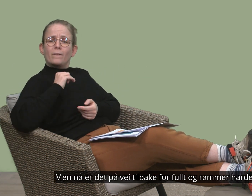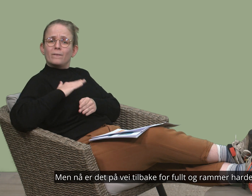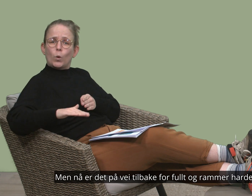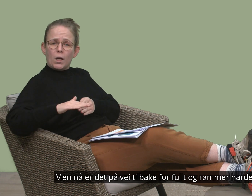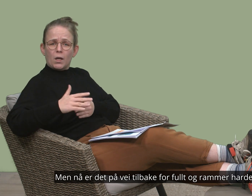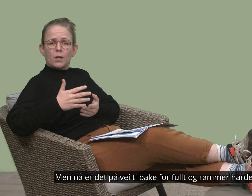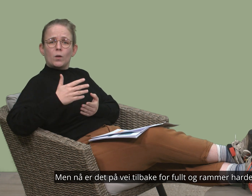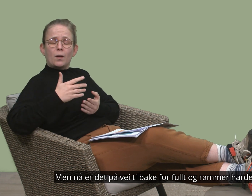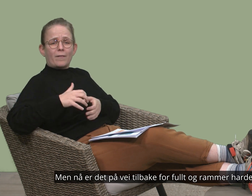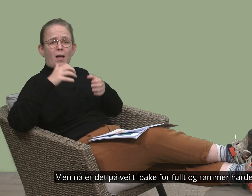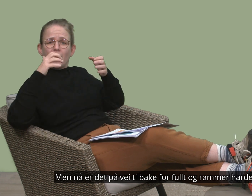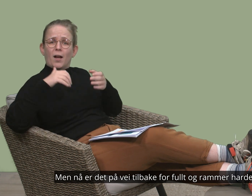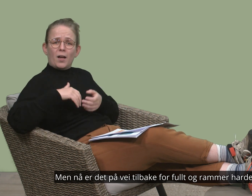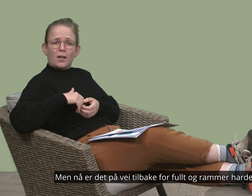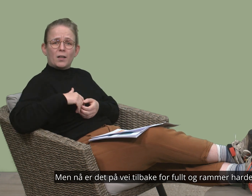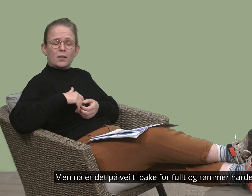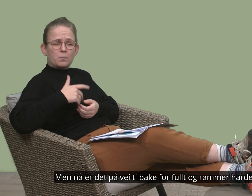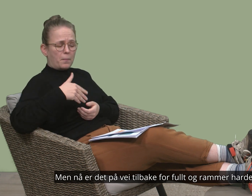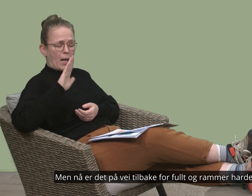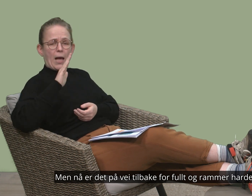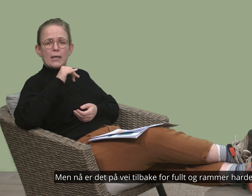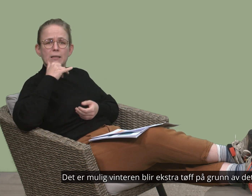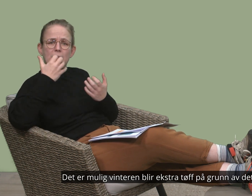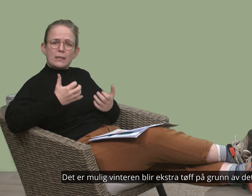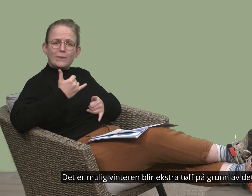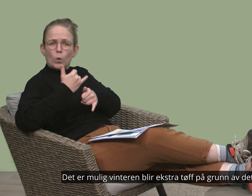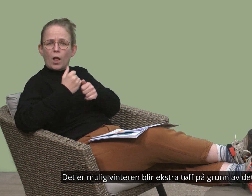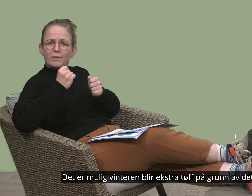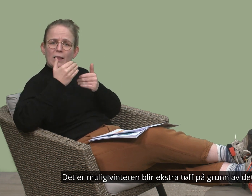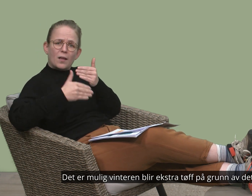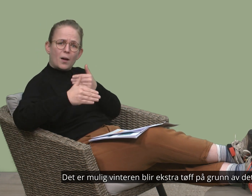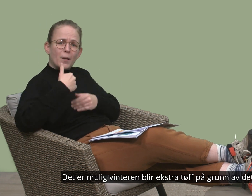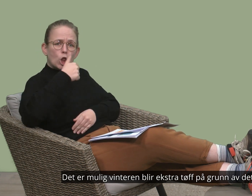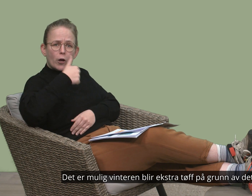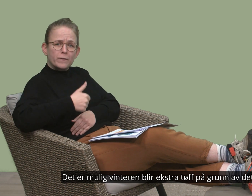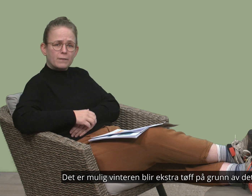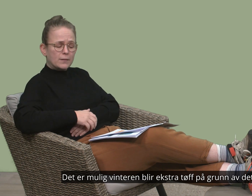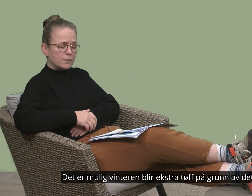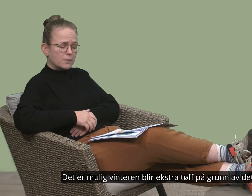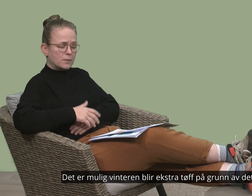men nå er det på vei tilbake for fullt og rammer hardere. Det er mulig vinsen blir ekstra tøff på grunn av det.